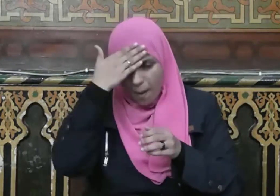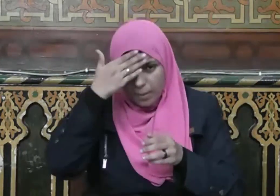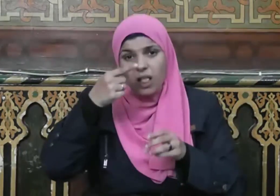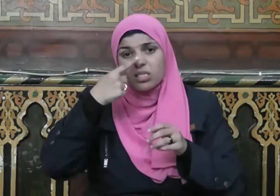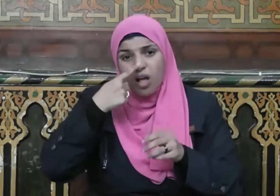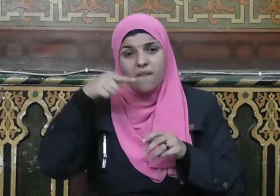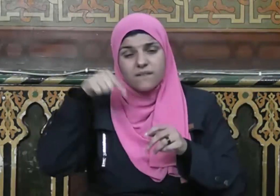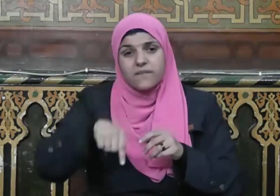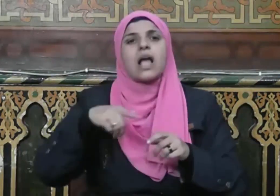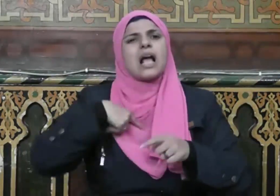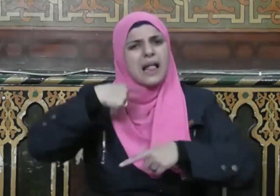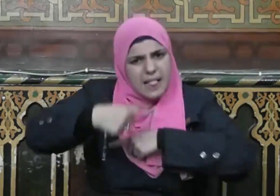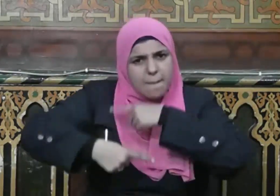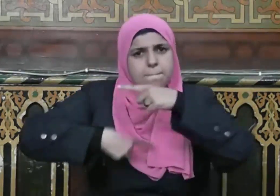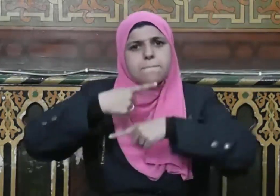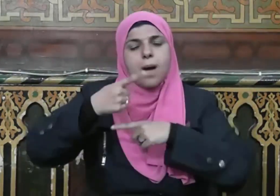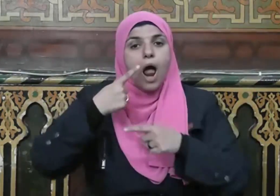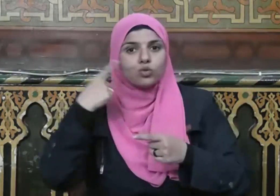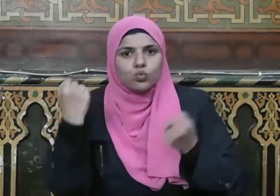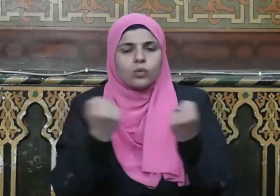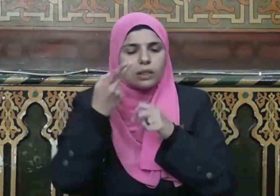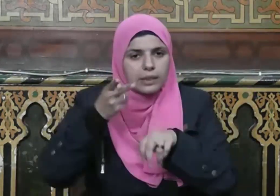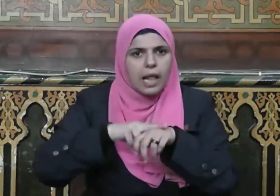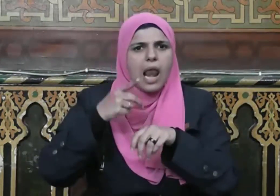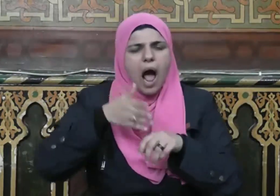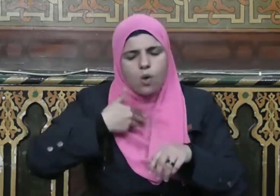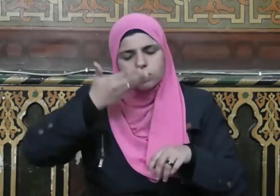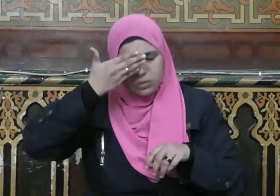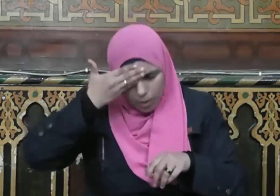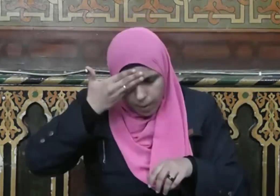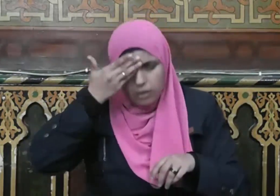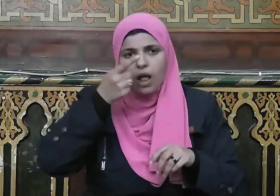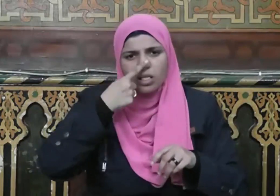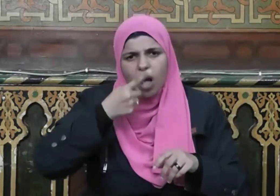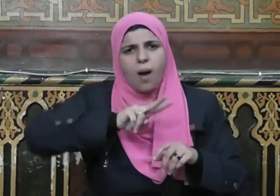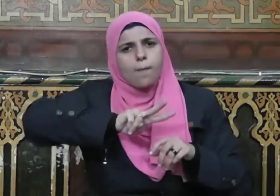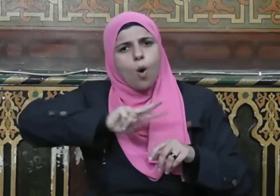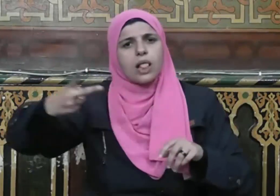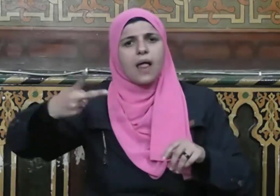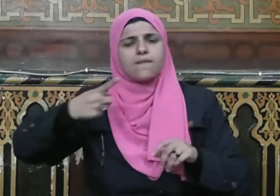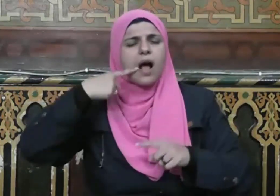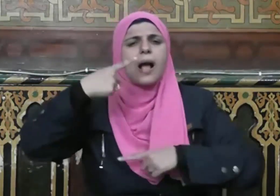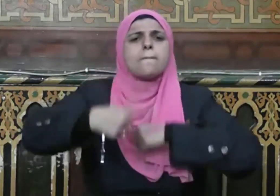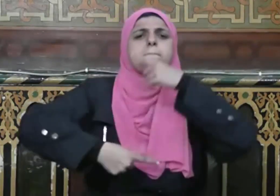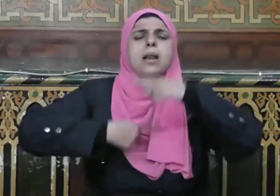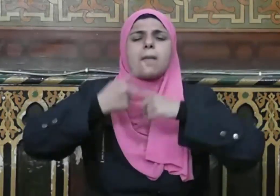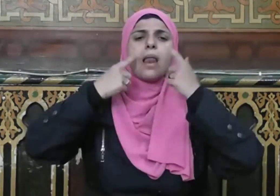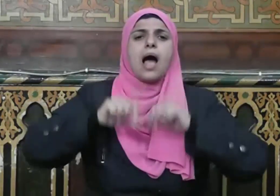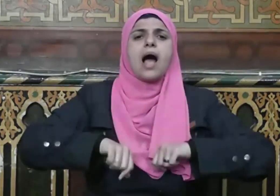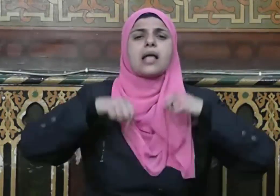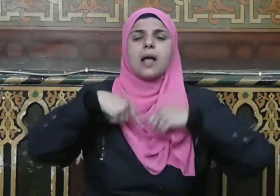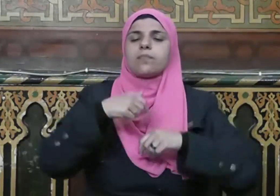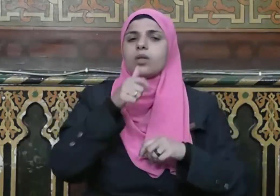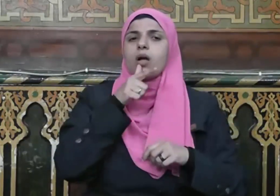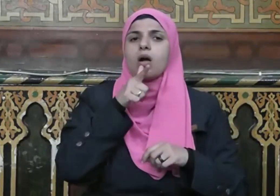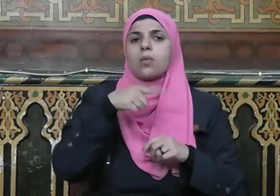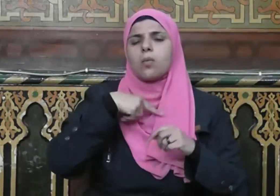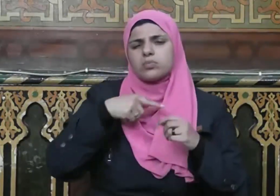فانشغل بطاعة وعبادة أخرى قاصدا بها وجه